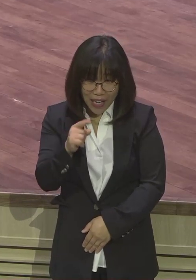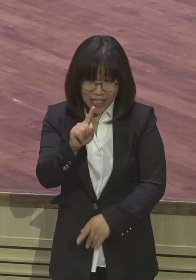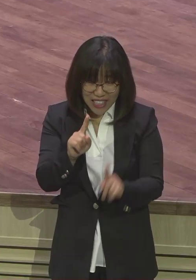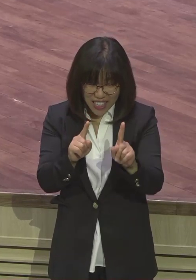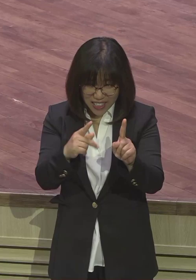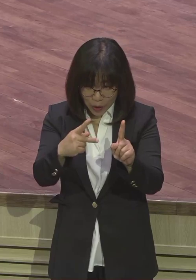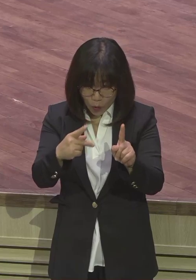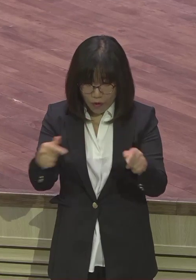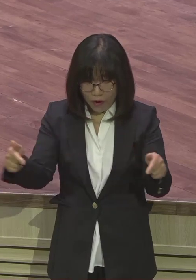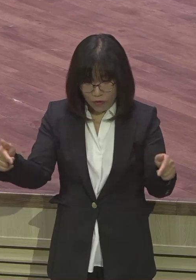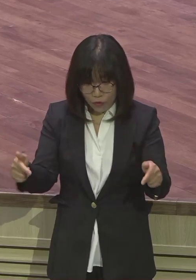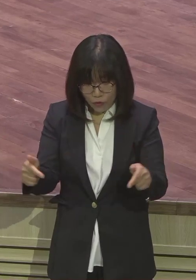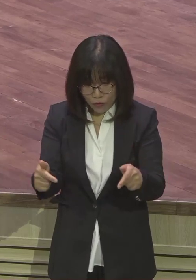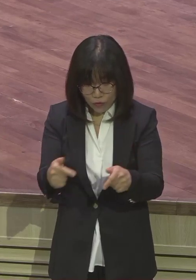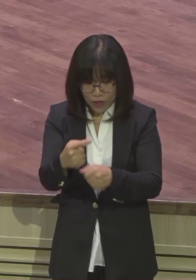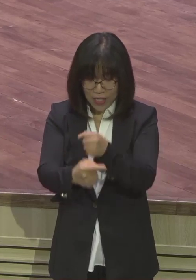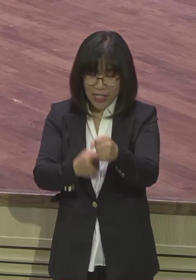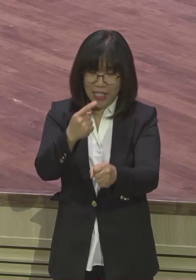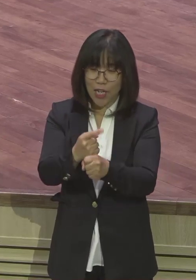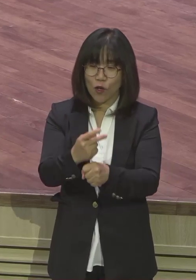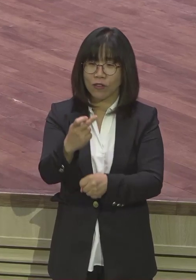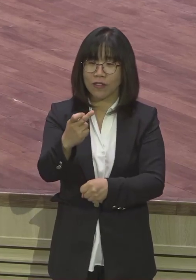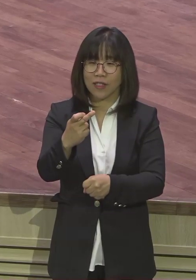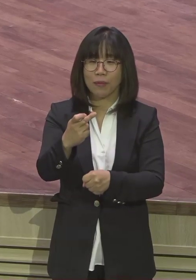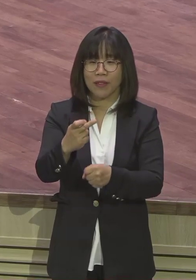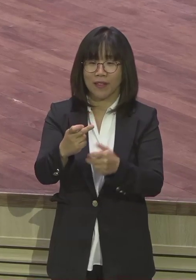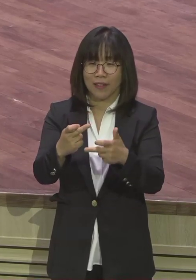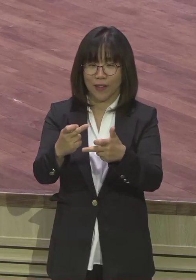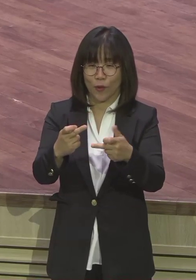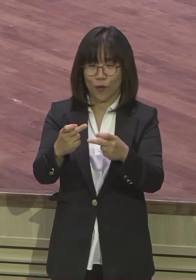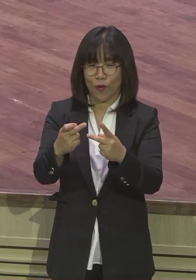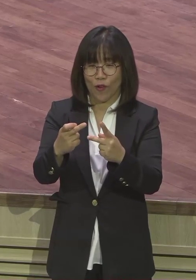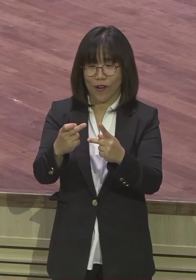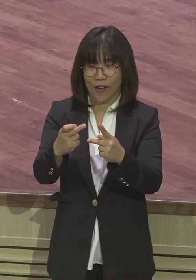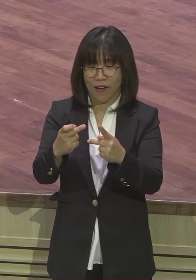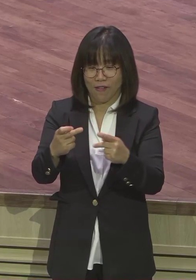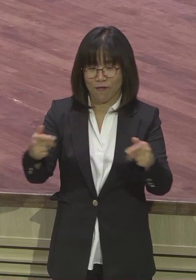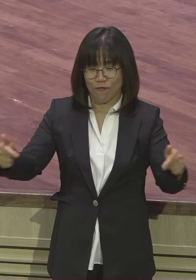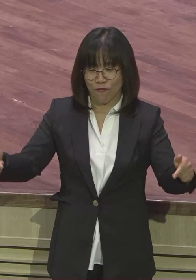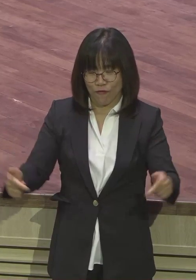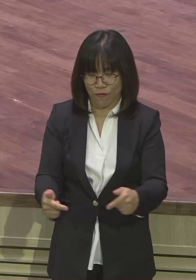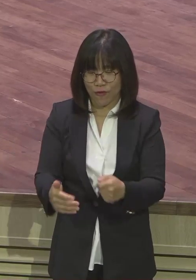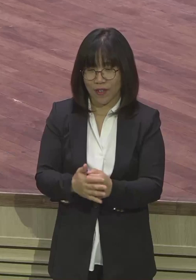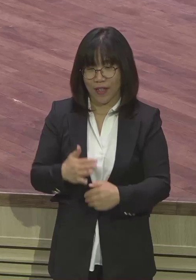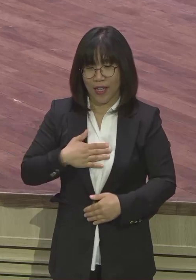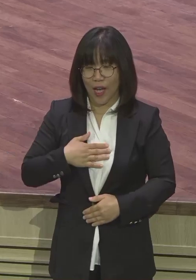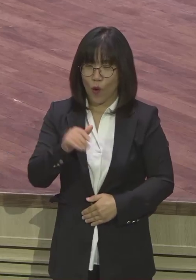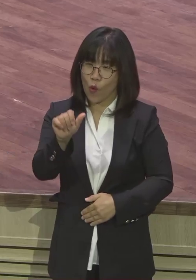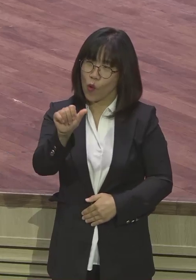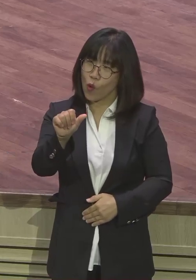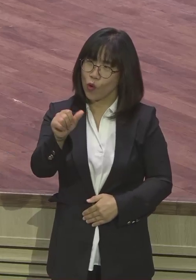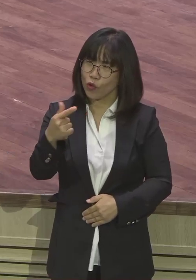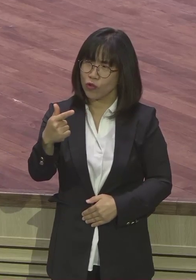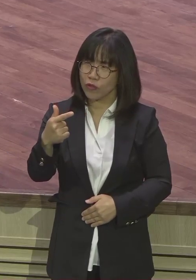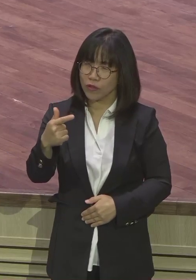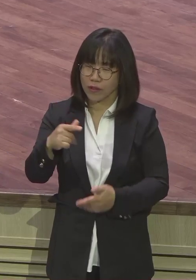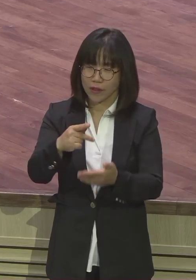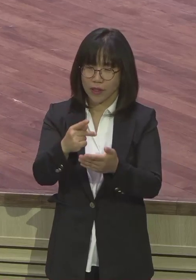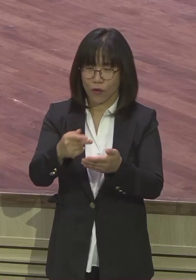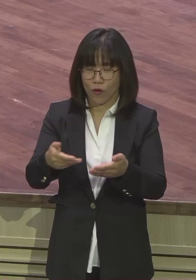제가요 이게 요 지금 현재로 지금 한 5, 6kg를 줄였거든요 5, 6kg를 운동하면 줄였는데